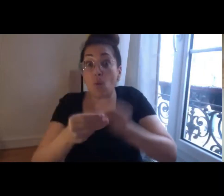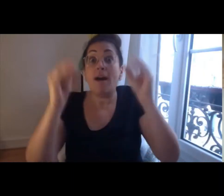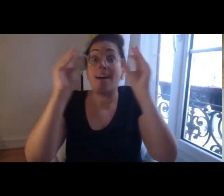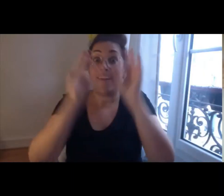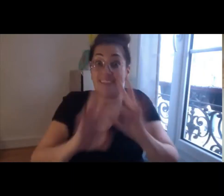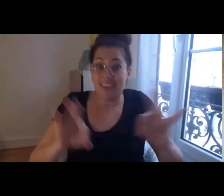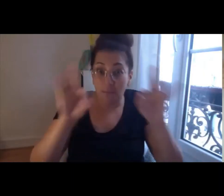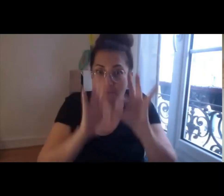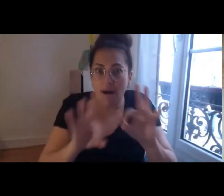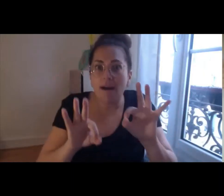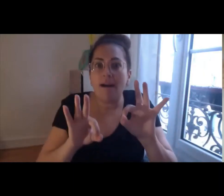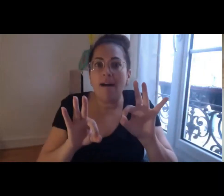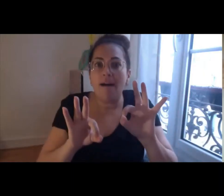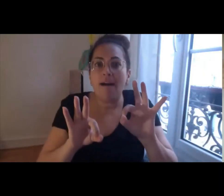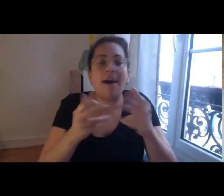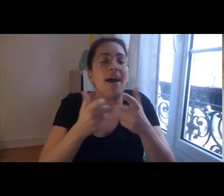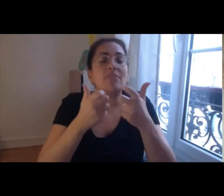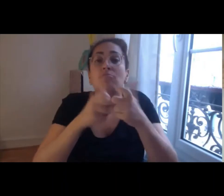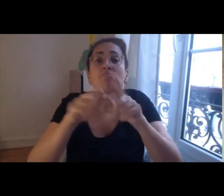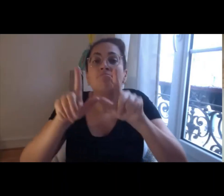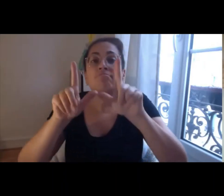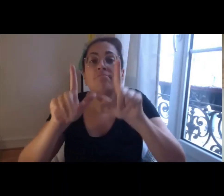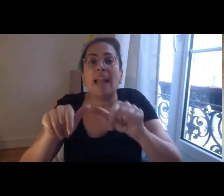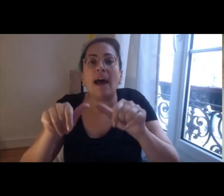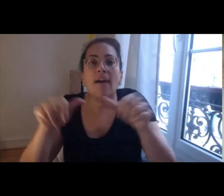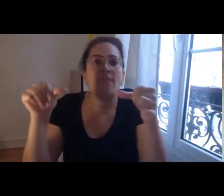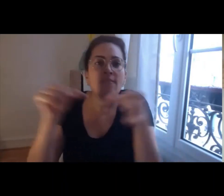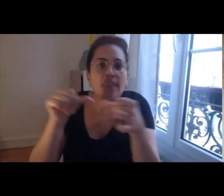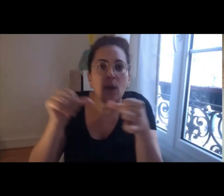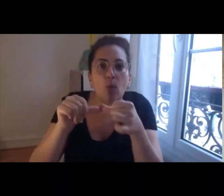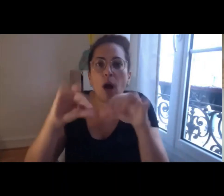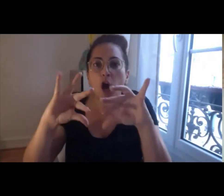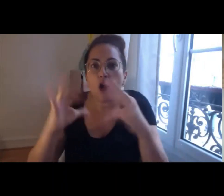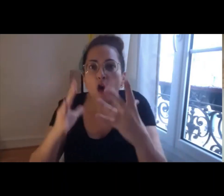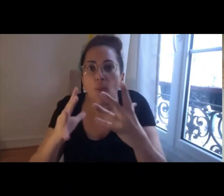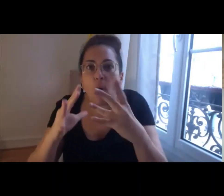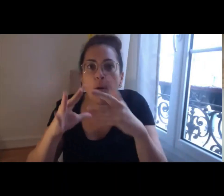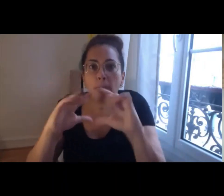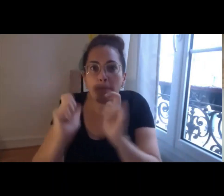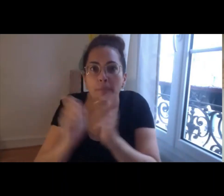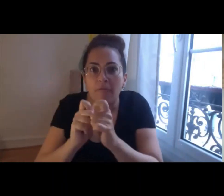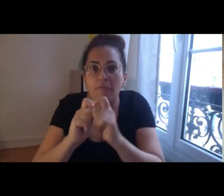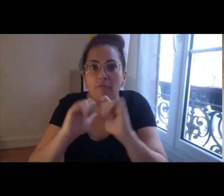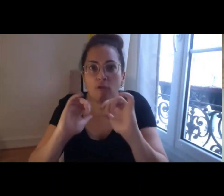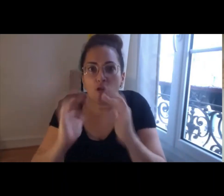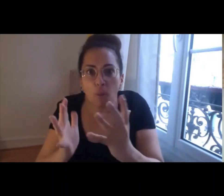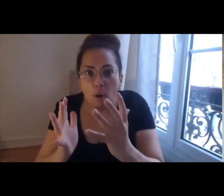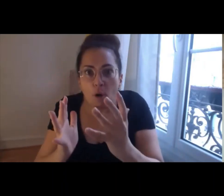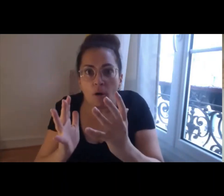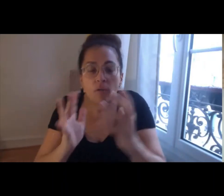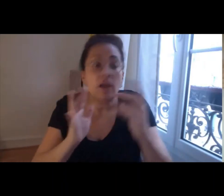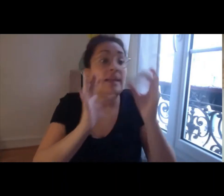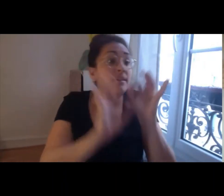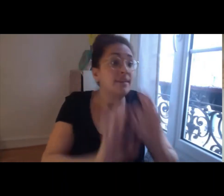traité quelles sont les connaissances qui sont produites donc là on est